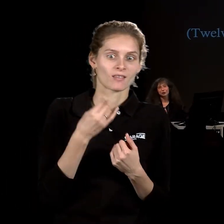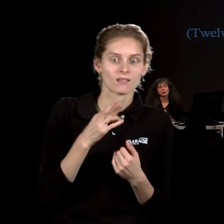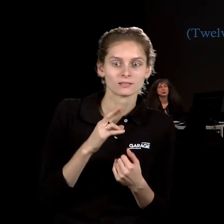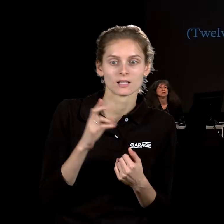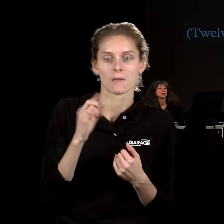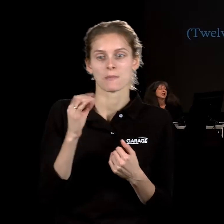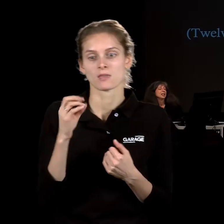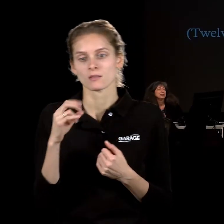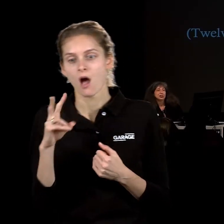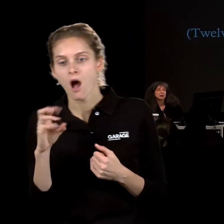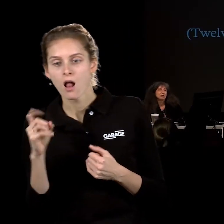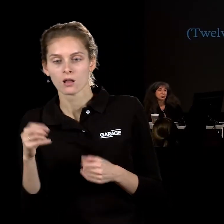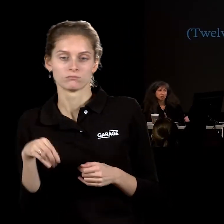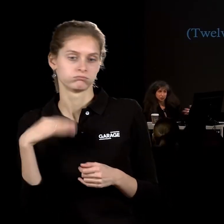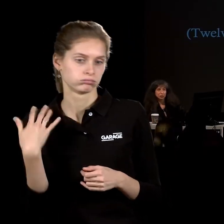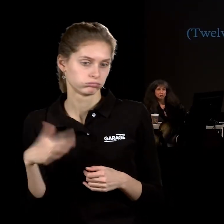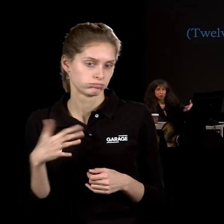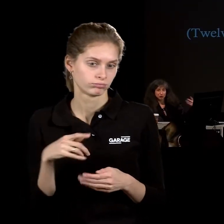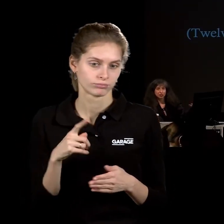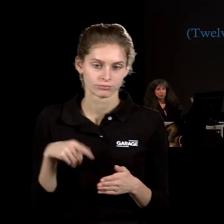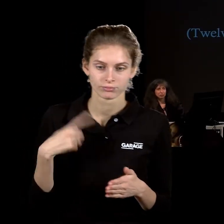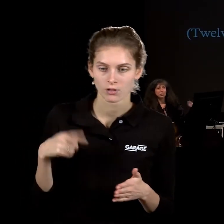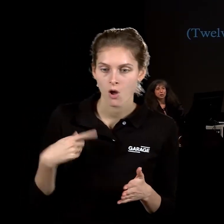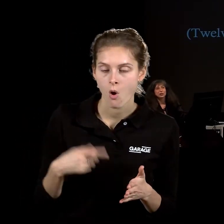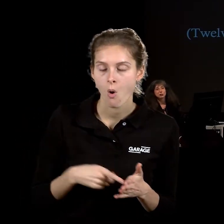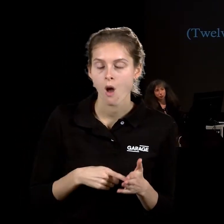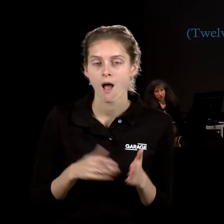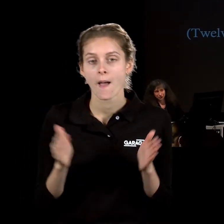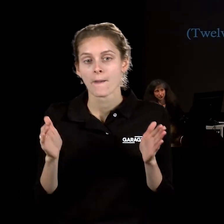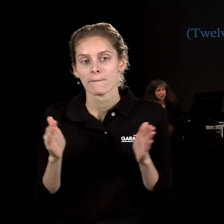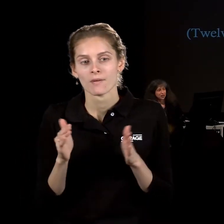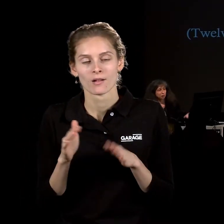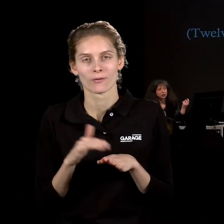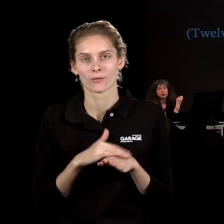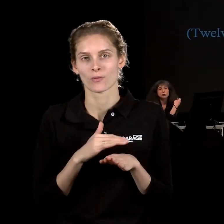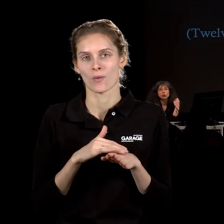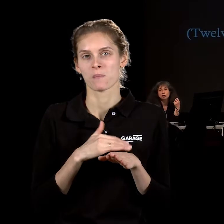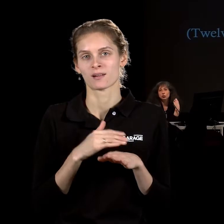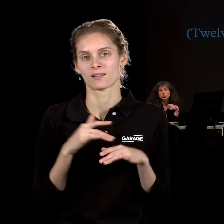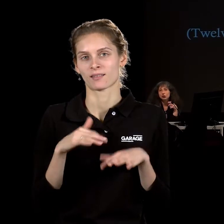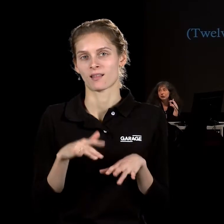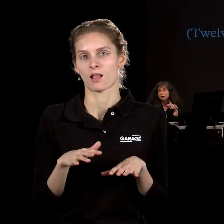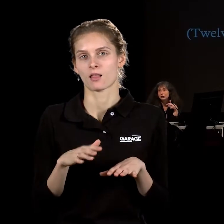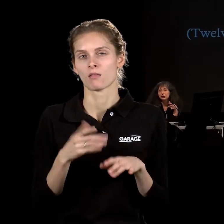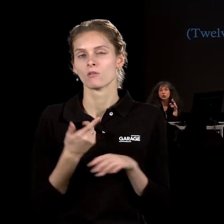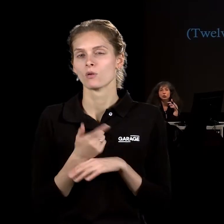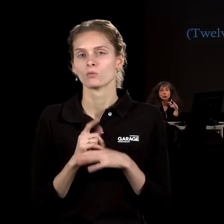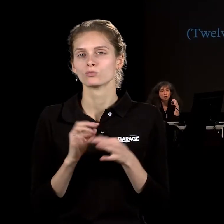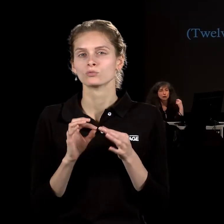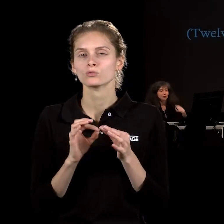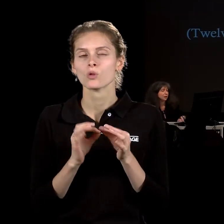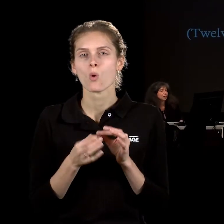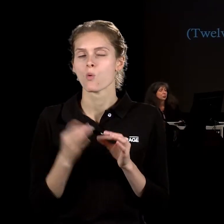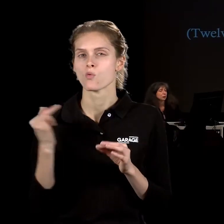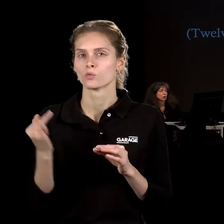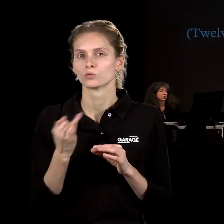страшно дорогой город. Всегда какое-то маленькое доброе дело. Но при этом это очень сложно завязанная история